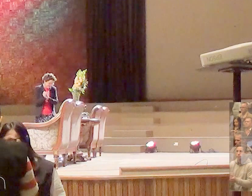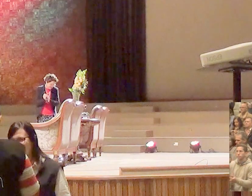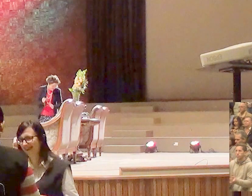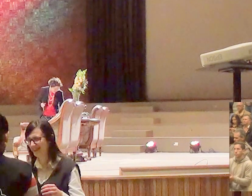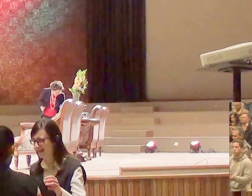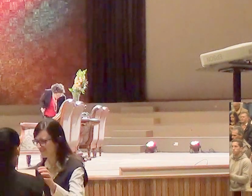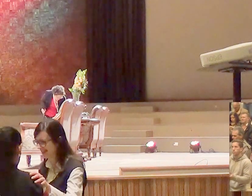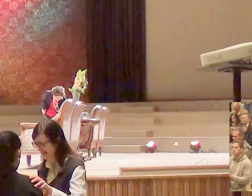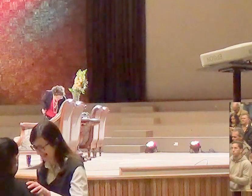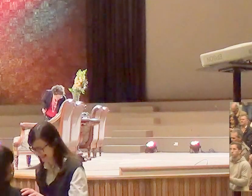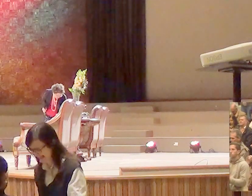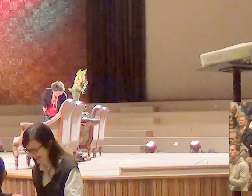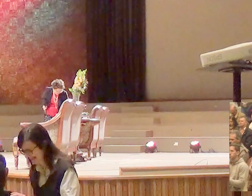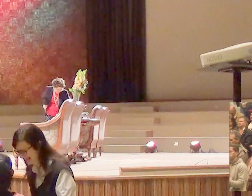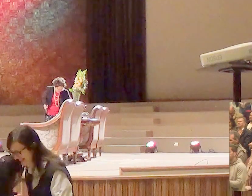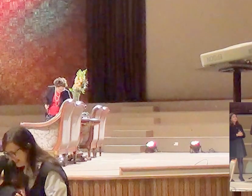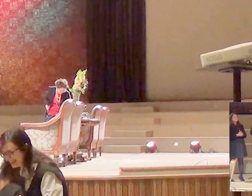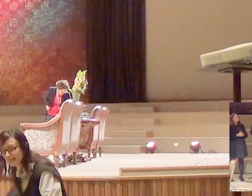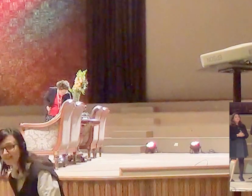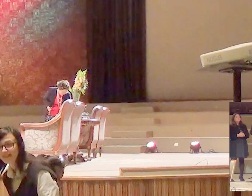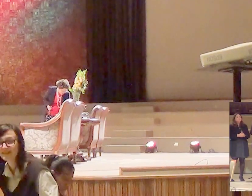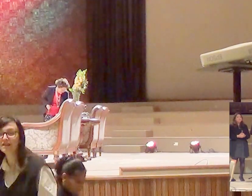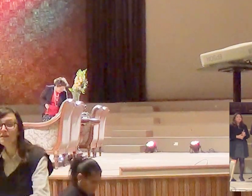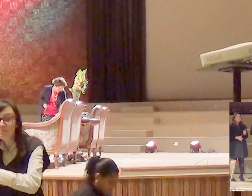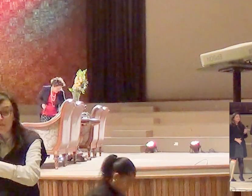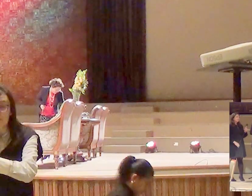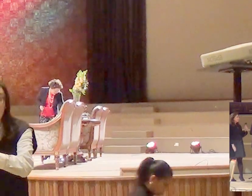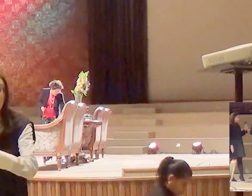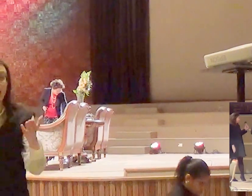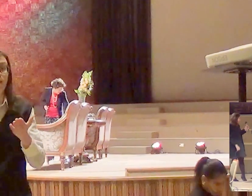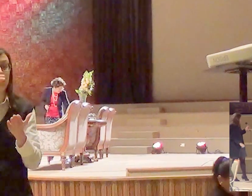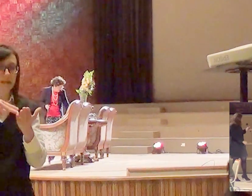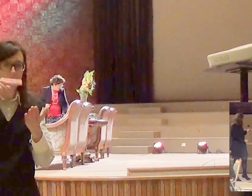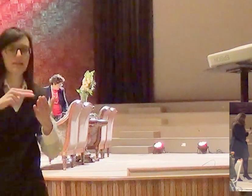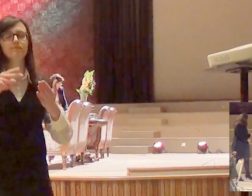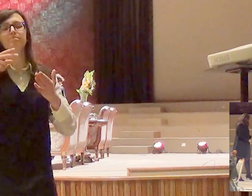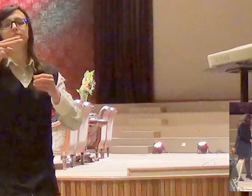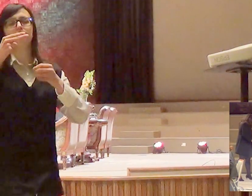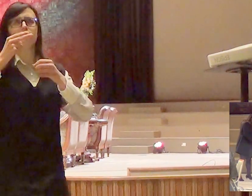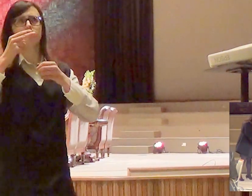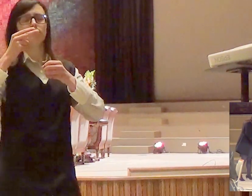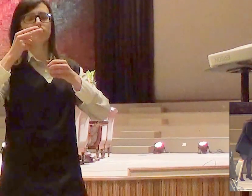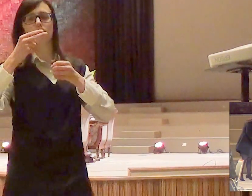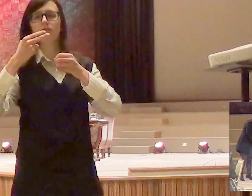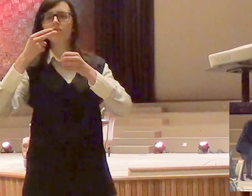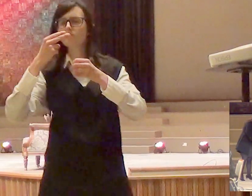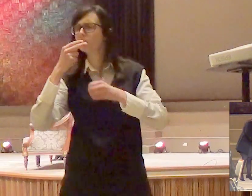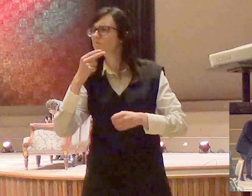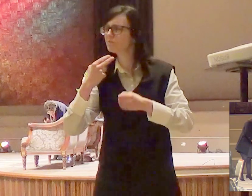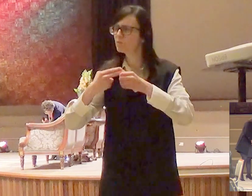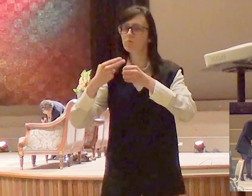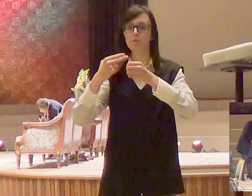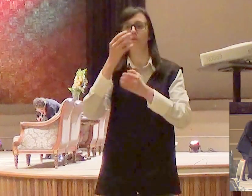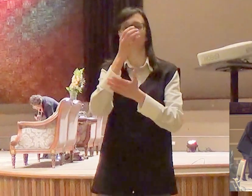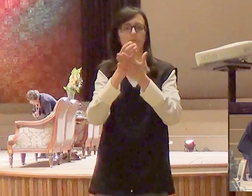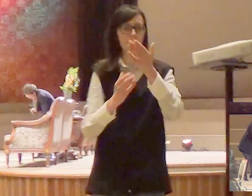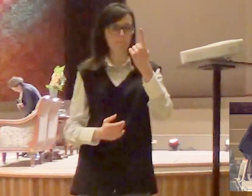Mais um momentinho, você de pé, vou ler a palavra de Deus no livro de Números, capítulo 16, versículos de 1 a